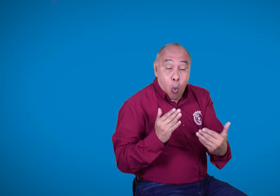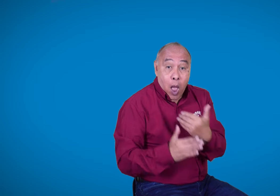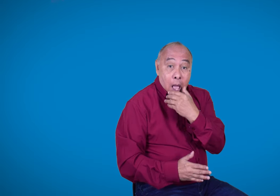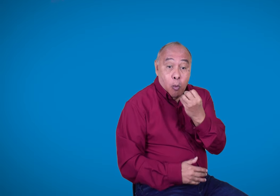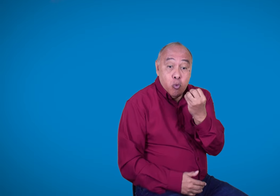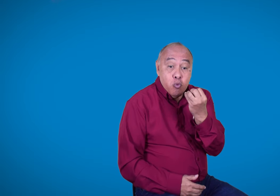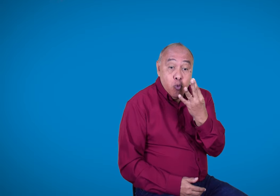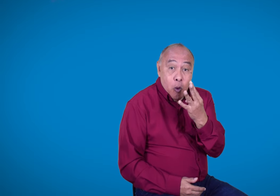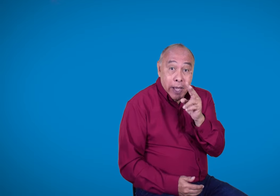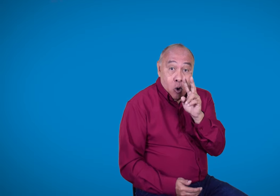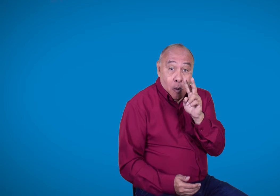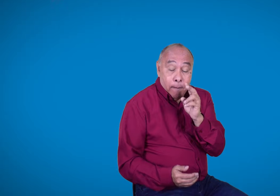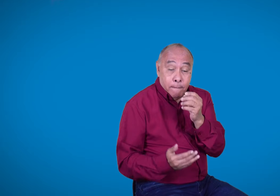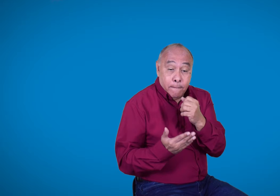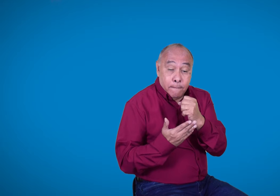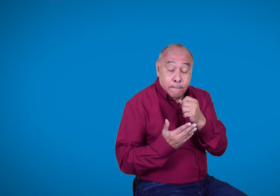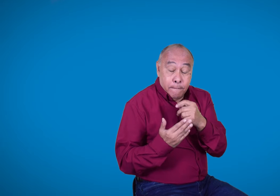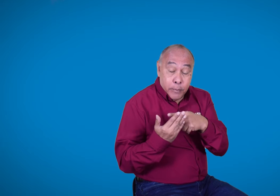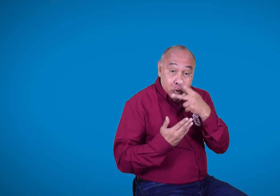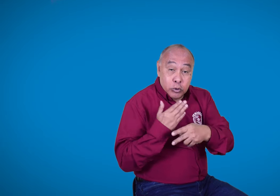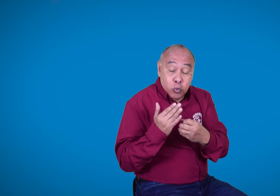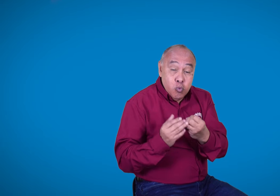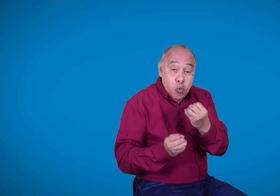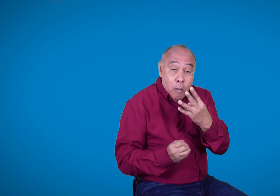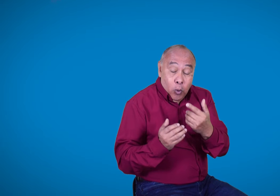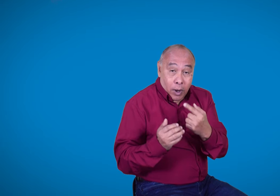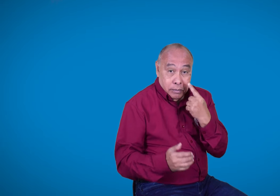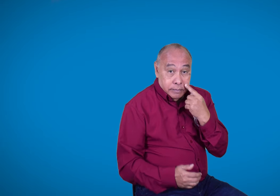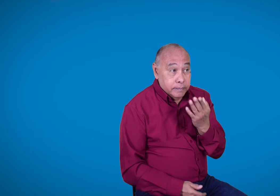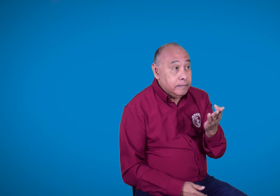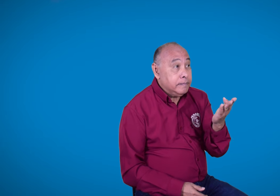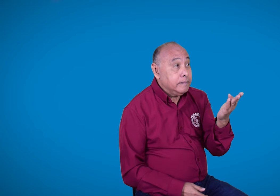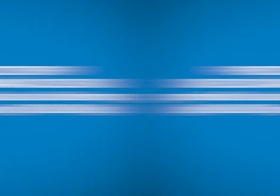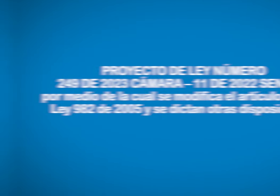servicio de interpretación virtual. El nuevo proyecto de ley es este.